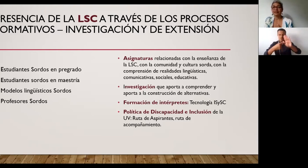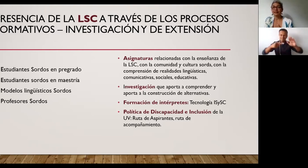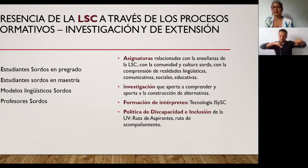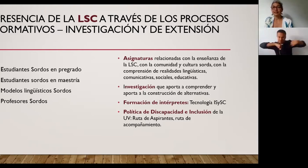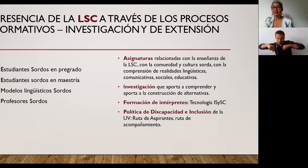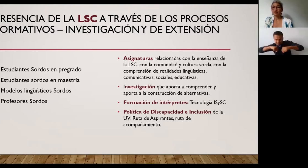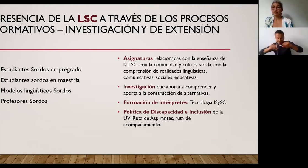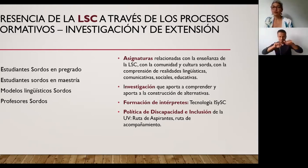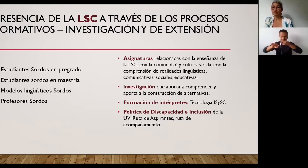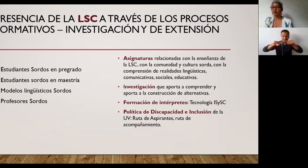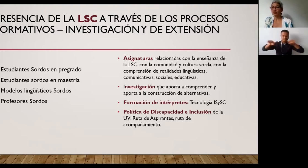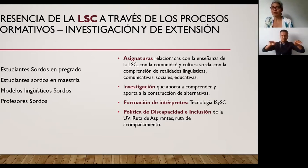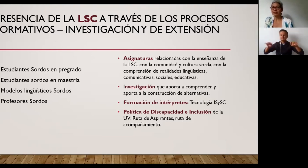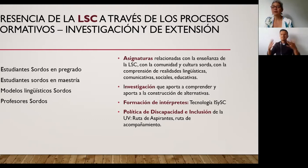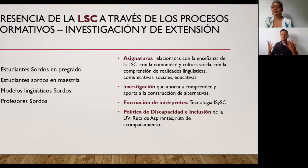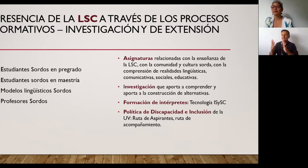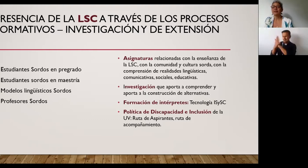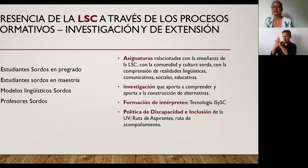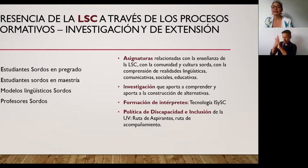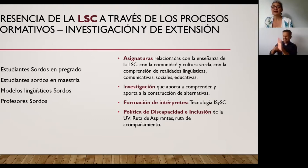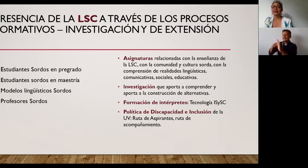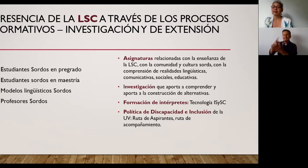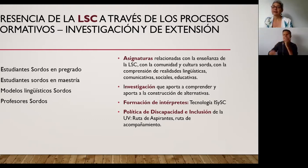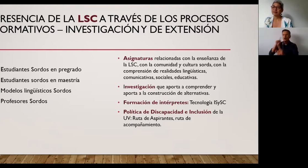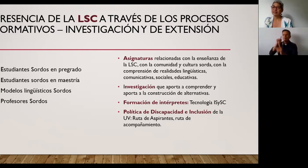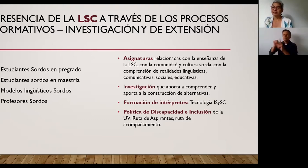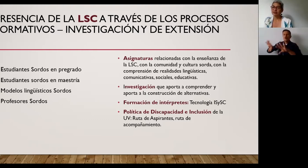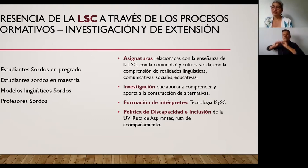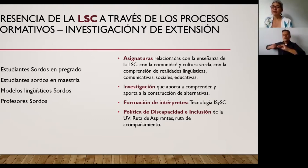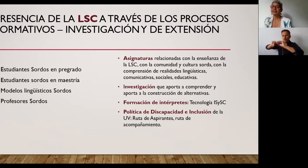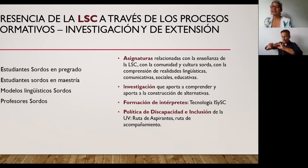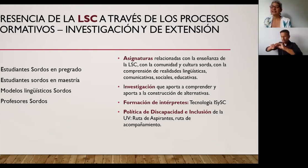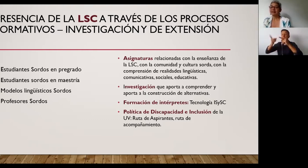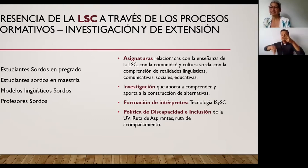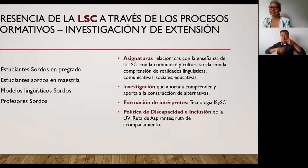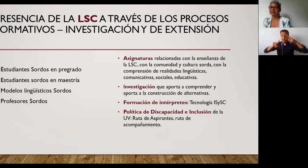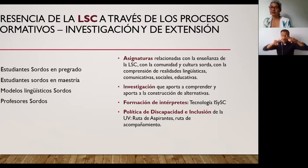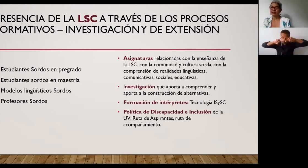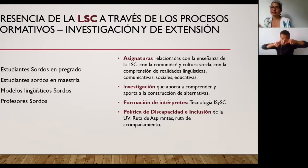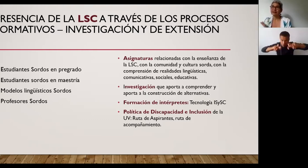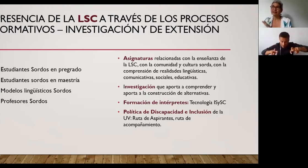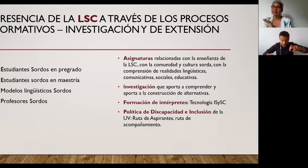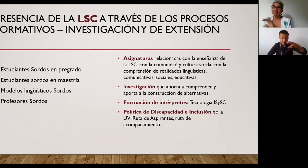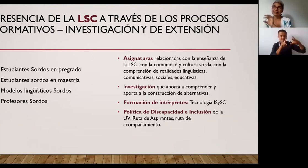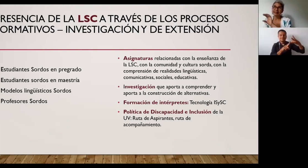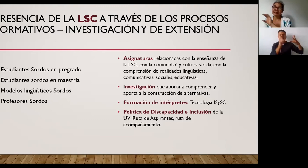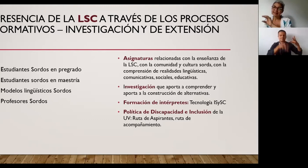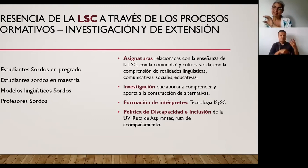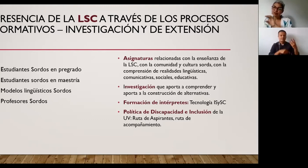de señas a través de los procesos formativos a través de la investigación y a través de la extensión es decir esas tres